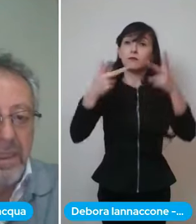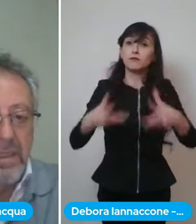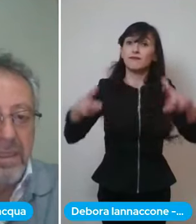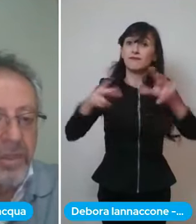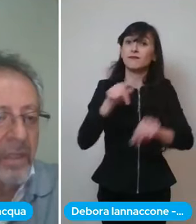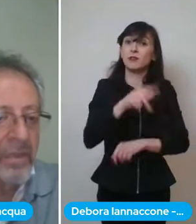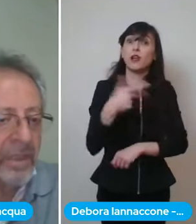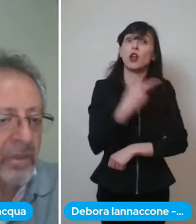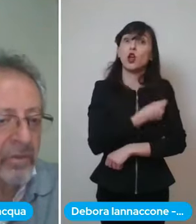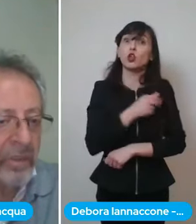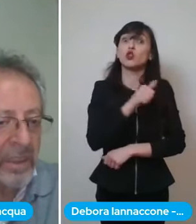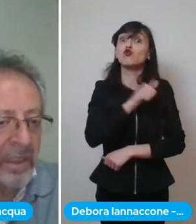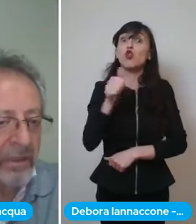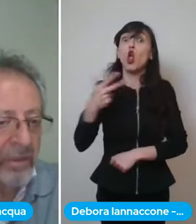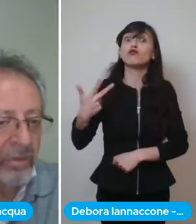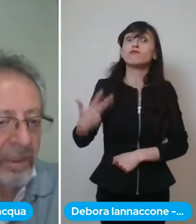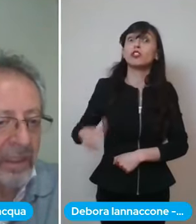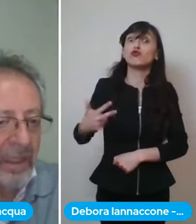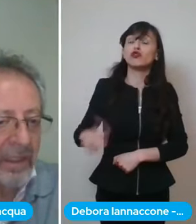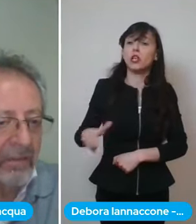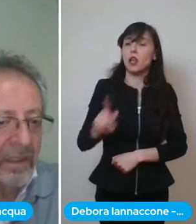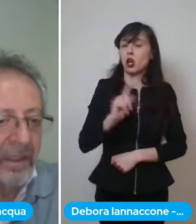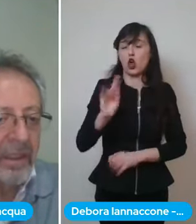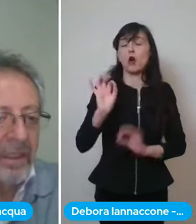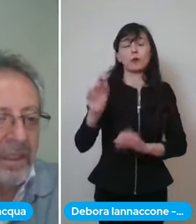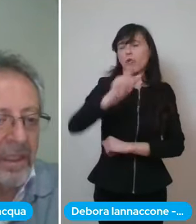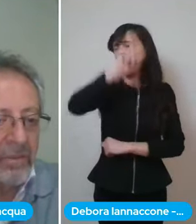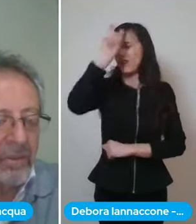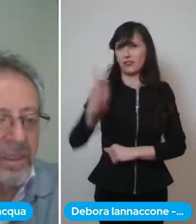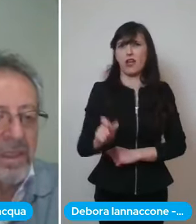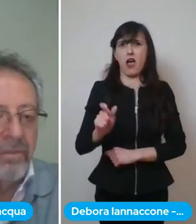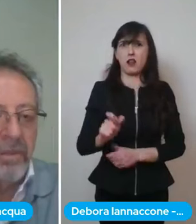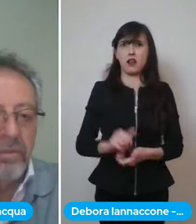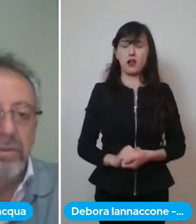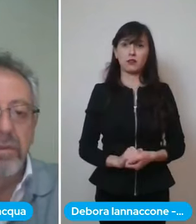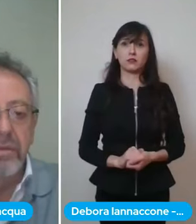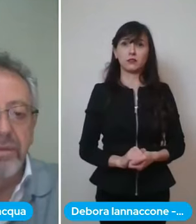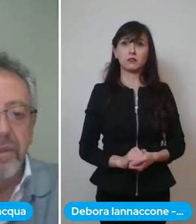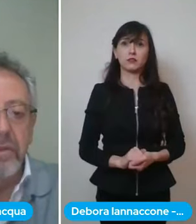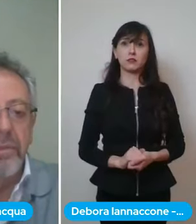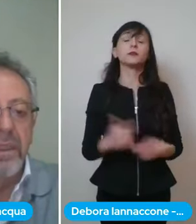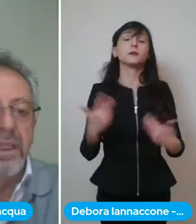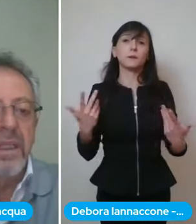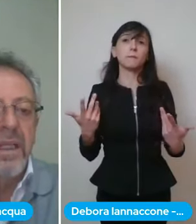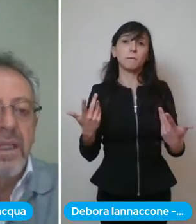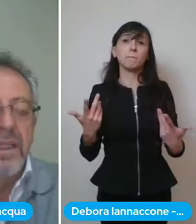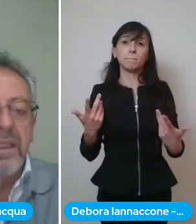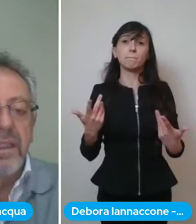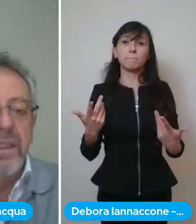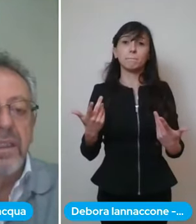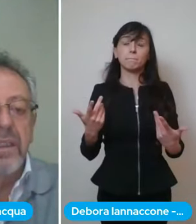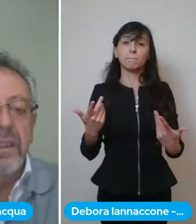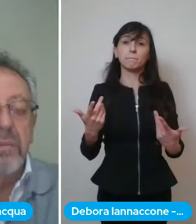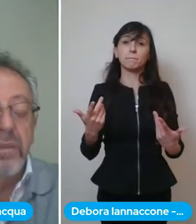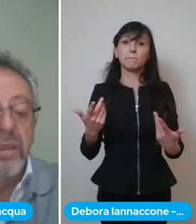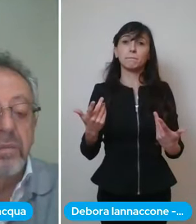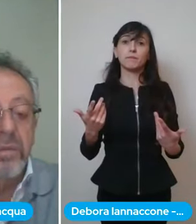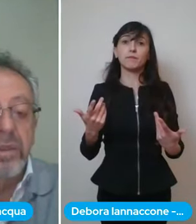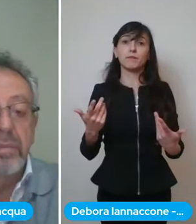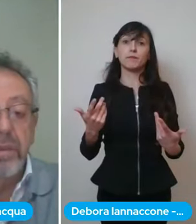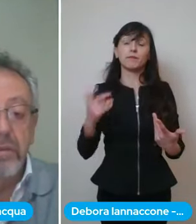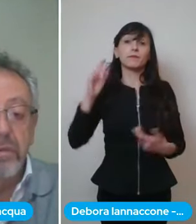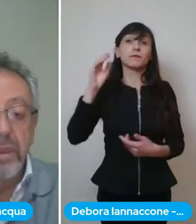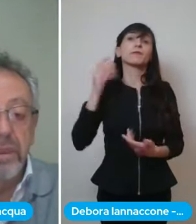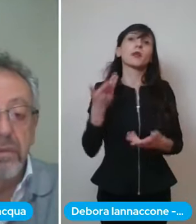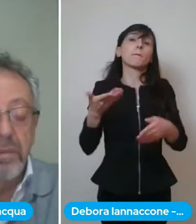in sicilia ma è stato somministrato in tutta italia quindi il caso che sia avvenuto fenomeni le morti